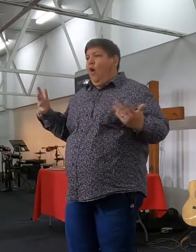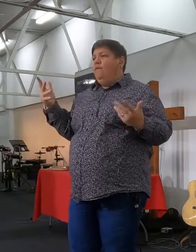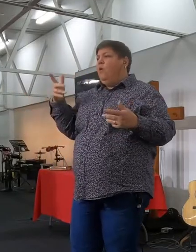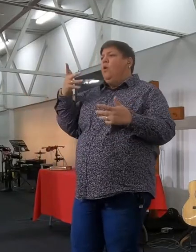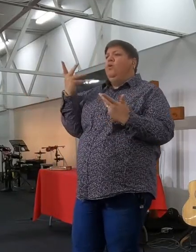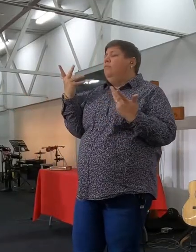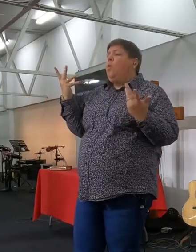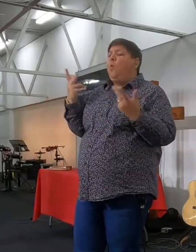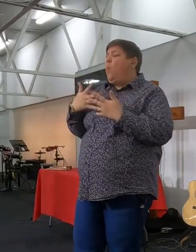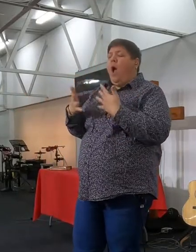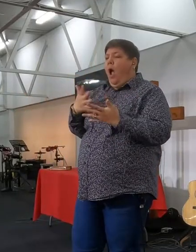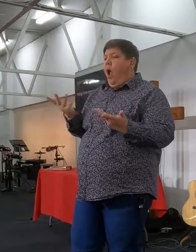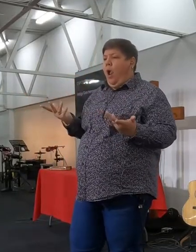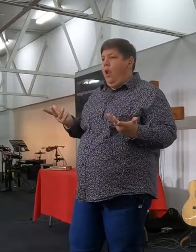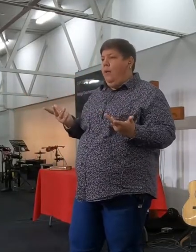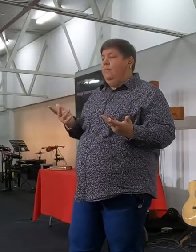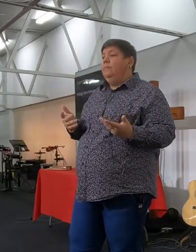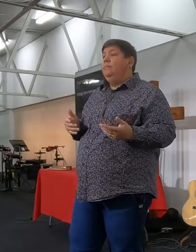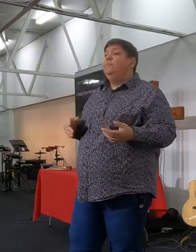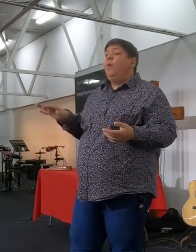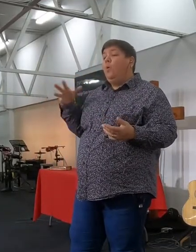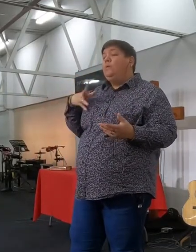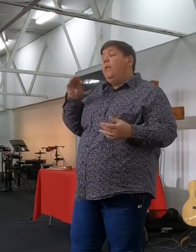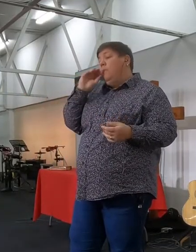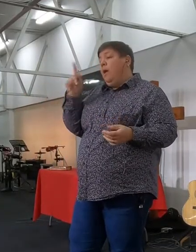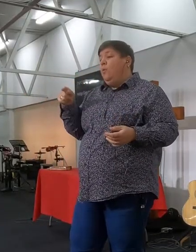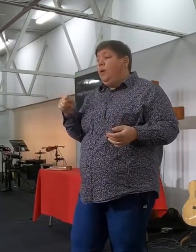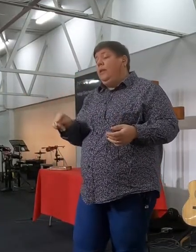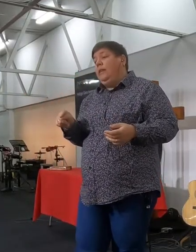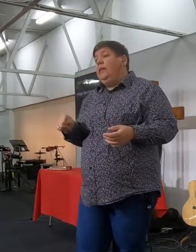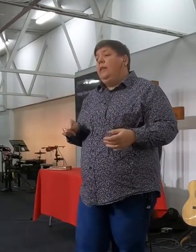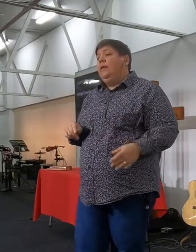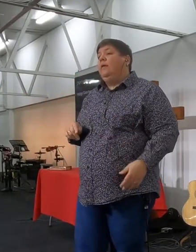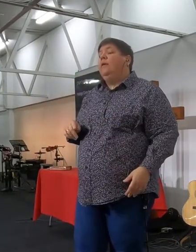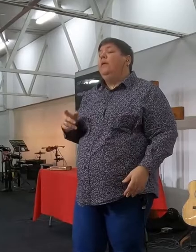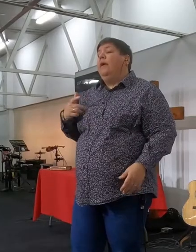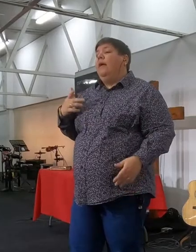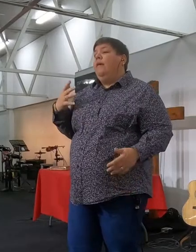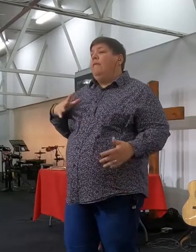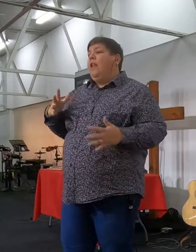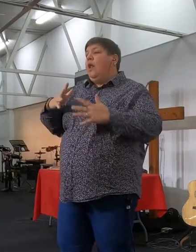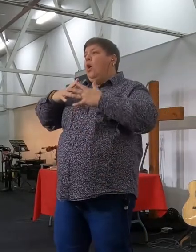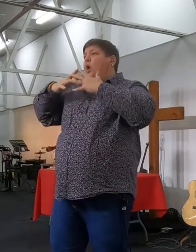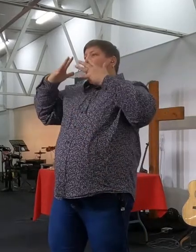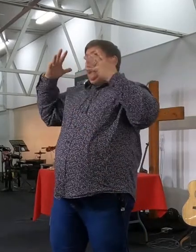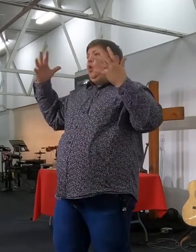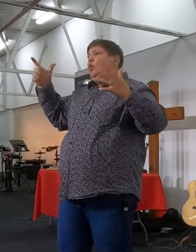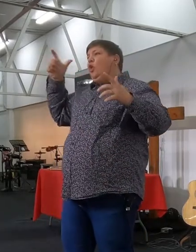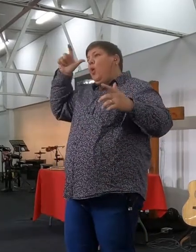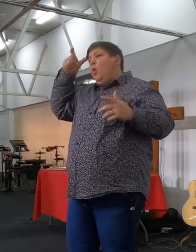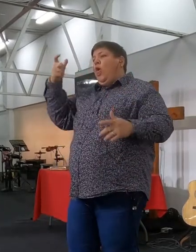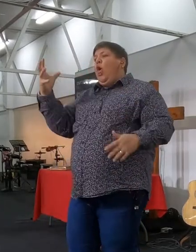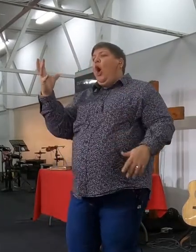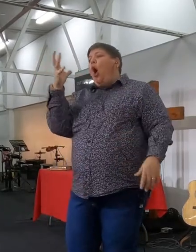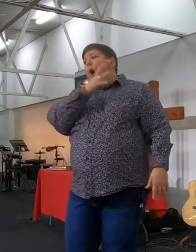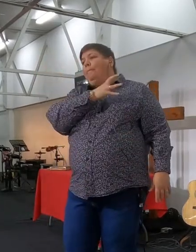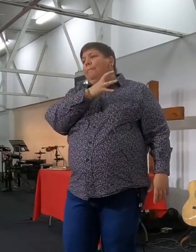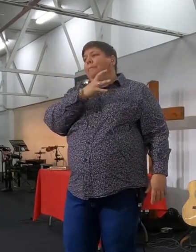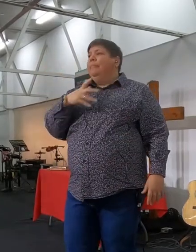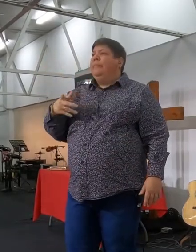wil, want sê, ons het nou nou daar gepraat, maar, ek wil groot koei daar gehad het, wat ek vir julle wel gewaas het, want een beest is een goeie, een koei is een